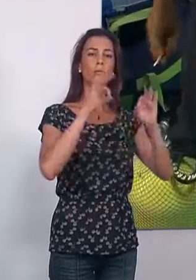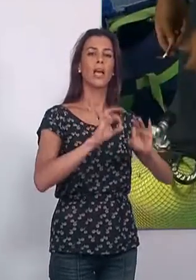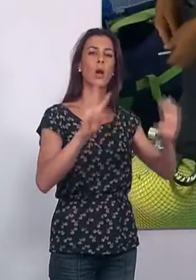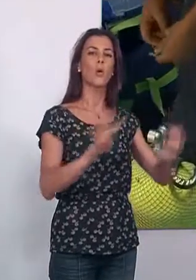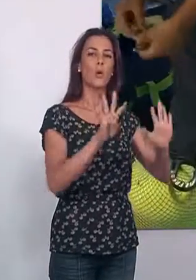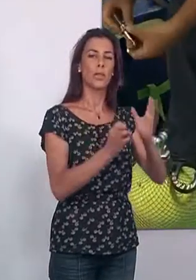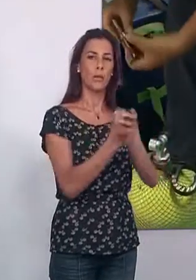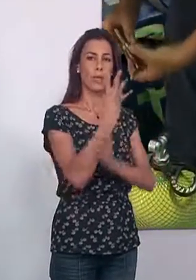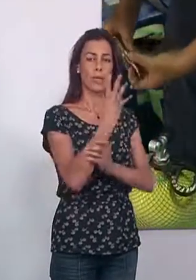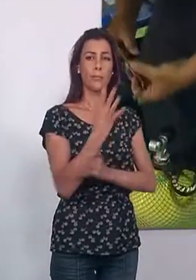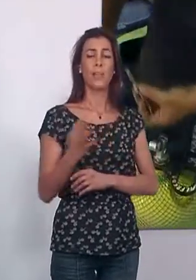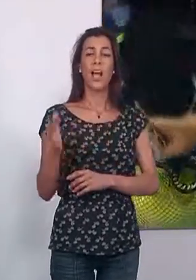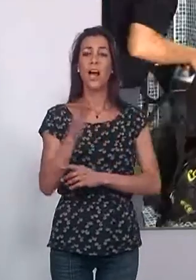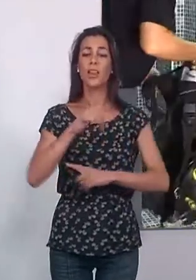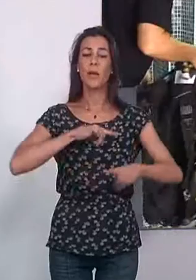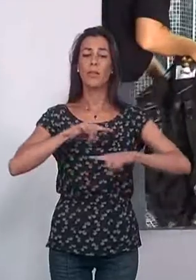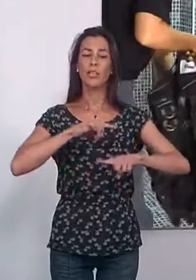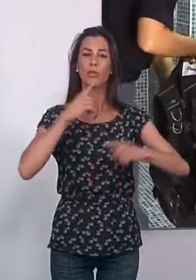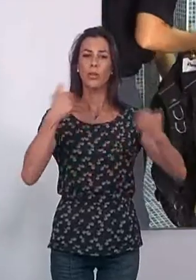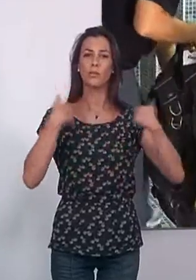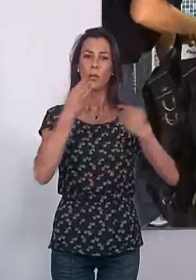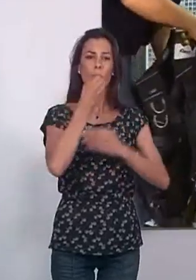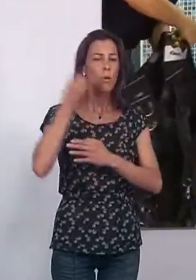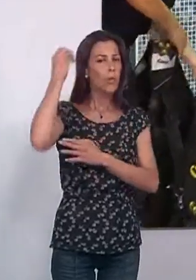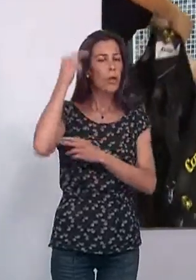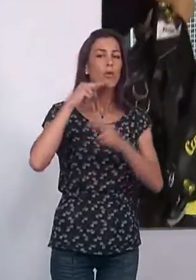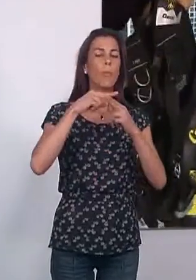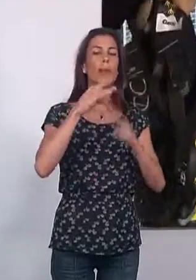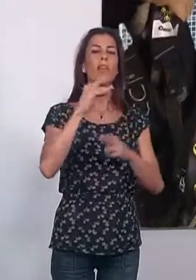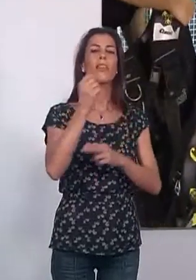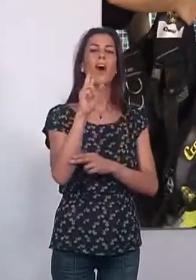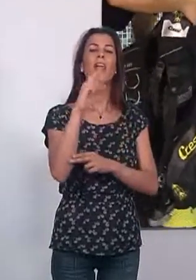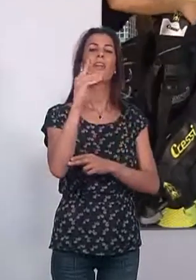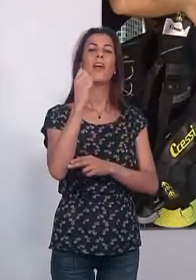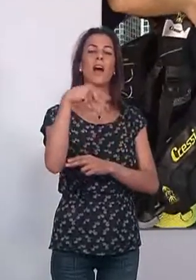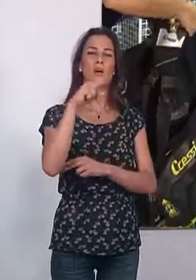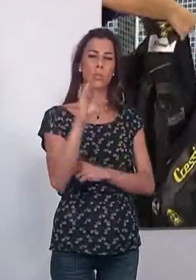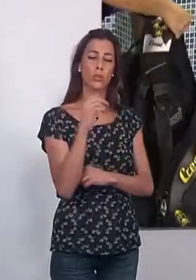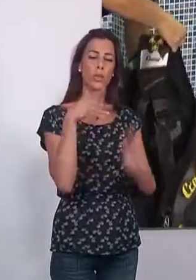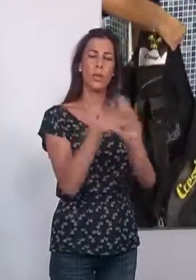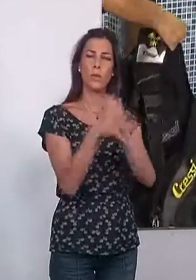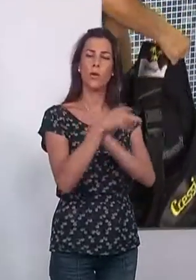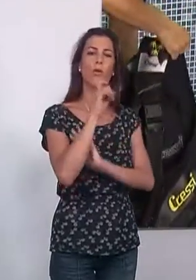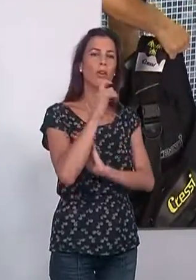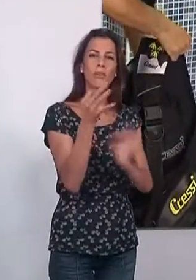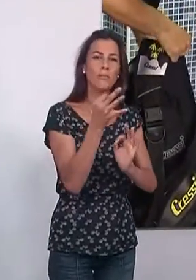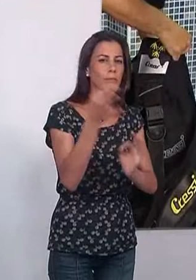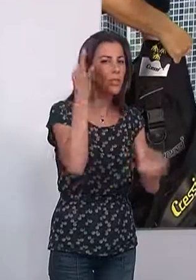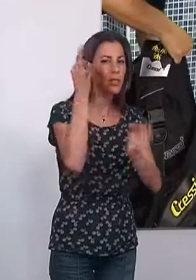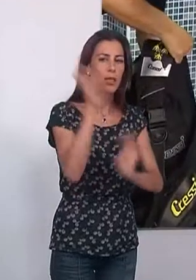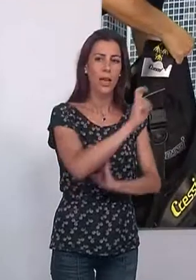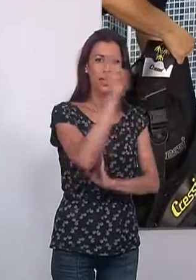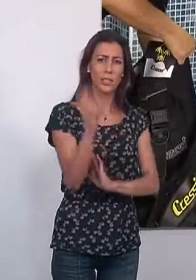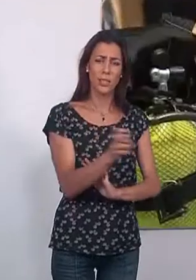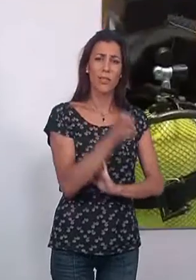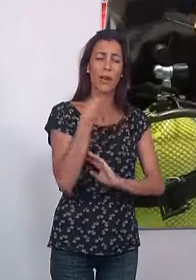nueve de la mañana. La directora de la Escuela de Buceo Dardanus explicó en qué consistirá la actividad que ellos